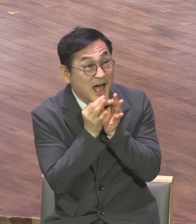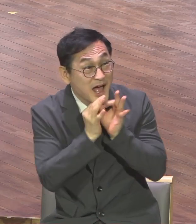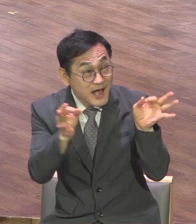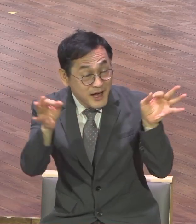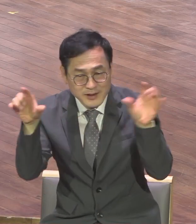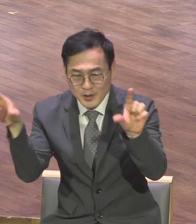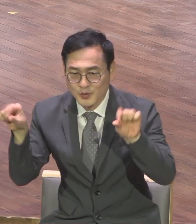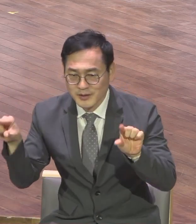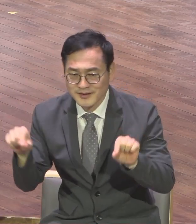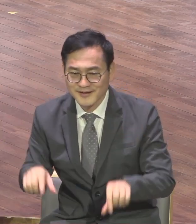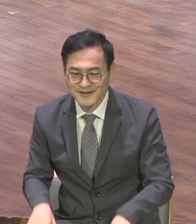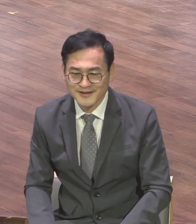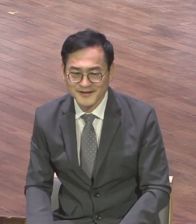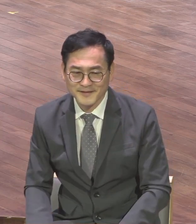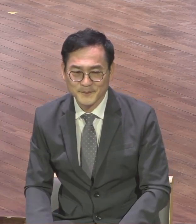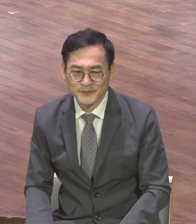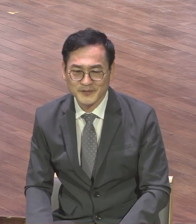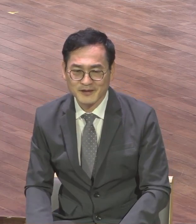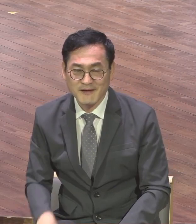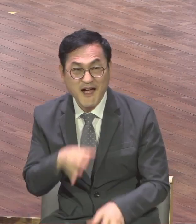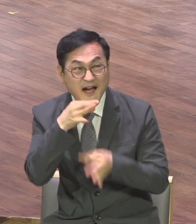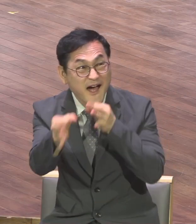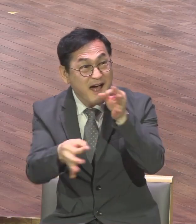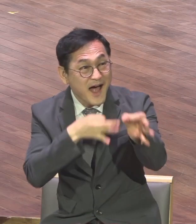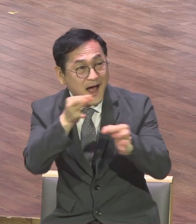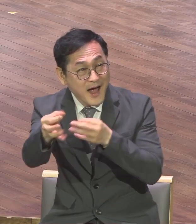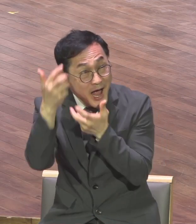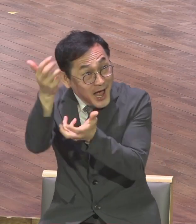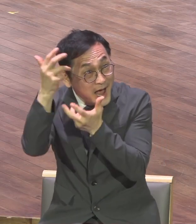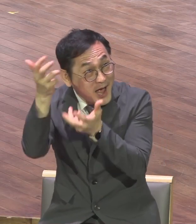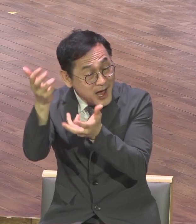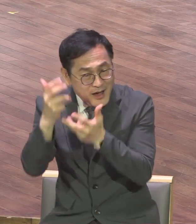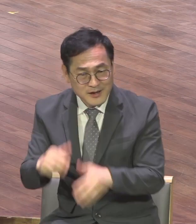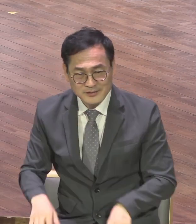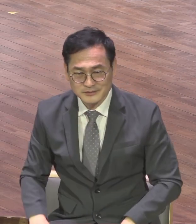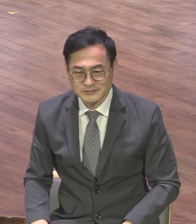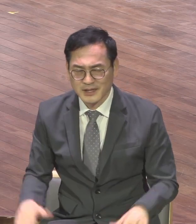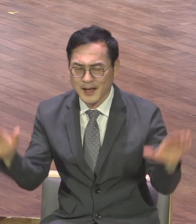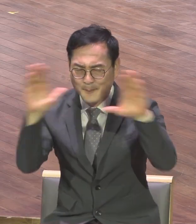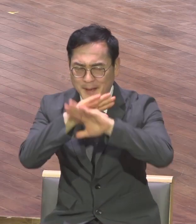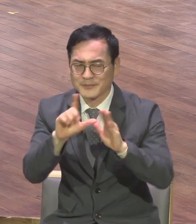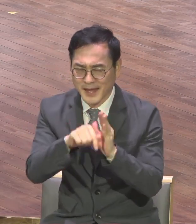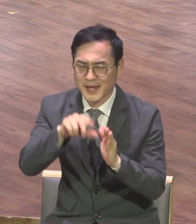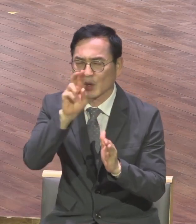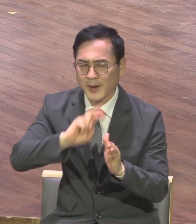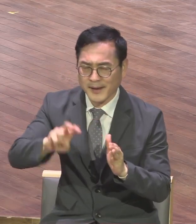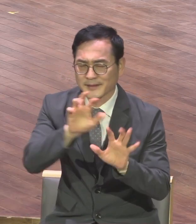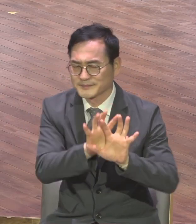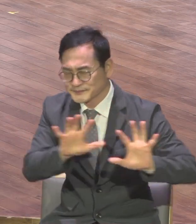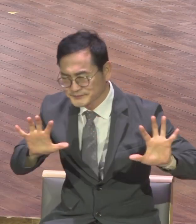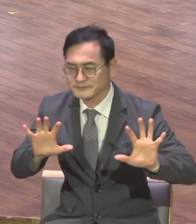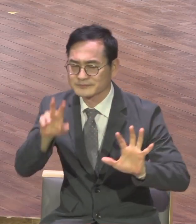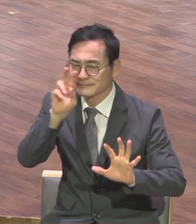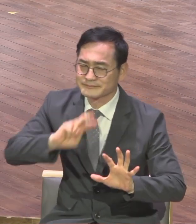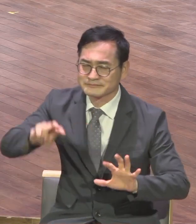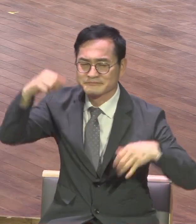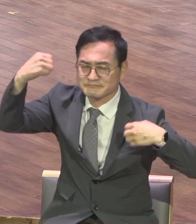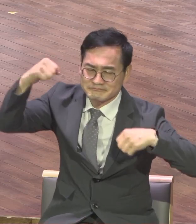그거를 이제 페스티벌을 밤에 하는데 말이에요 그 소리가 나는 거예요 청소년들이 왔는데